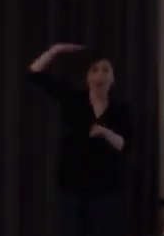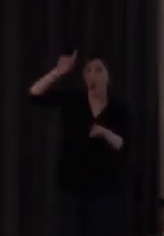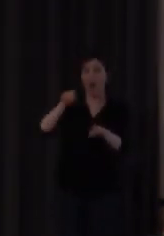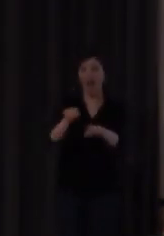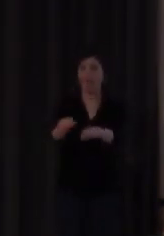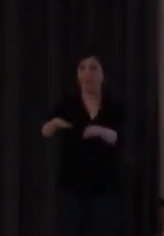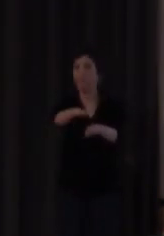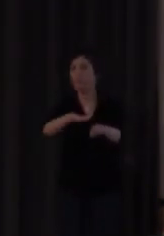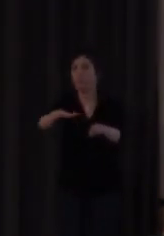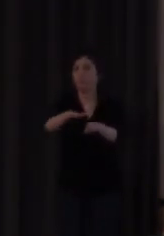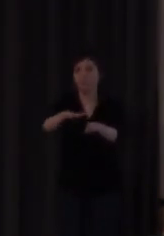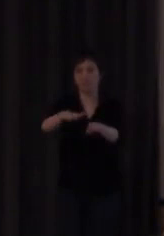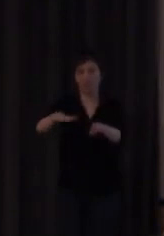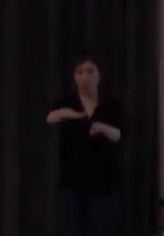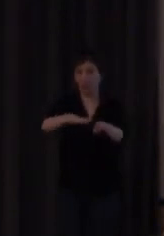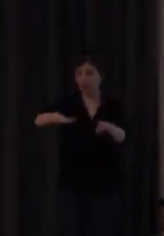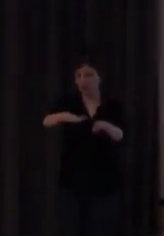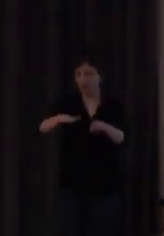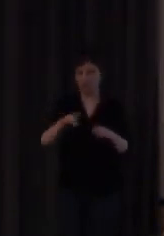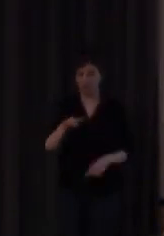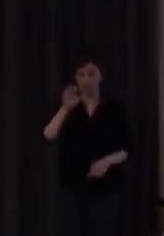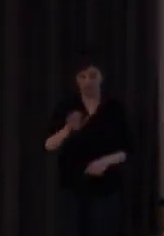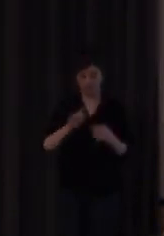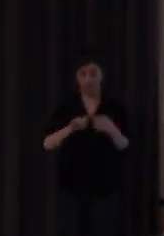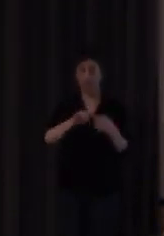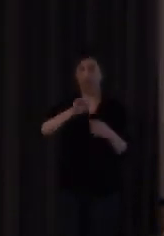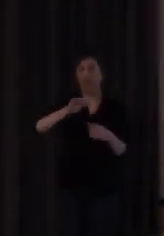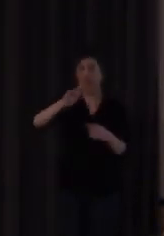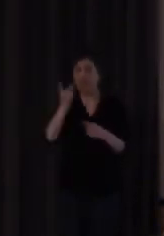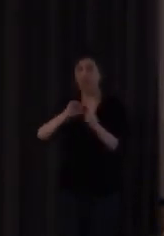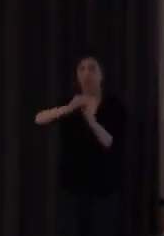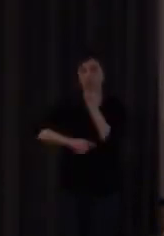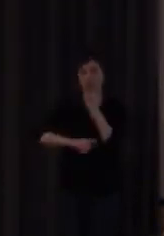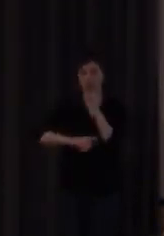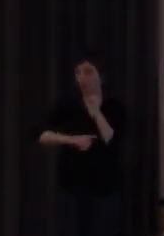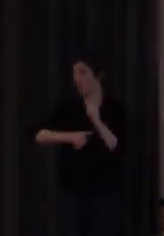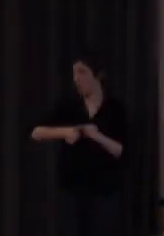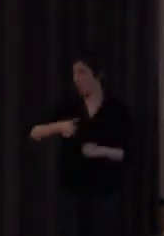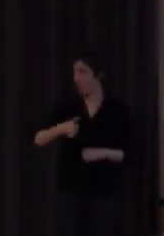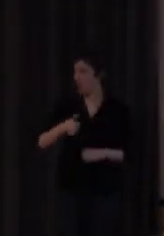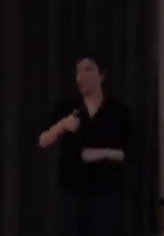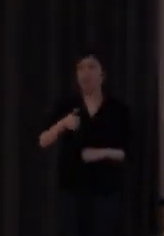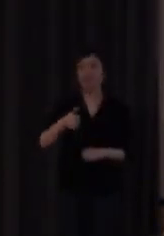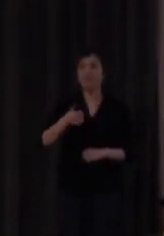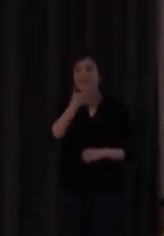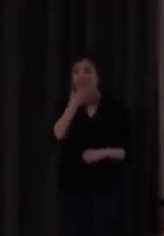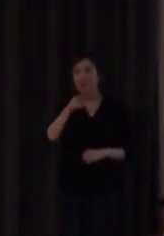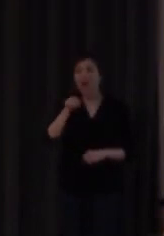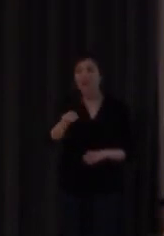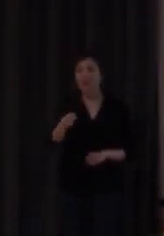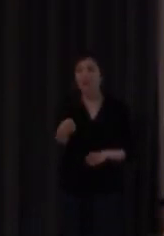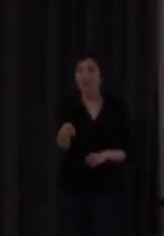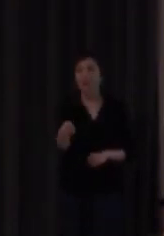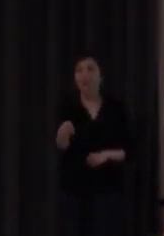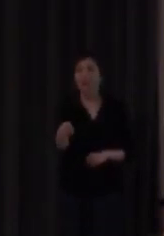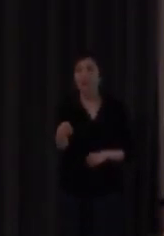donde apunta la E ¿de acuerdo? lo siguiente es la configuración este signo en este lugar ¿qué puede ser esto?